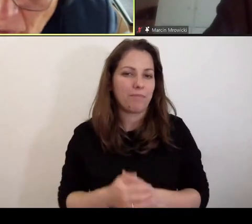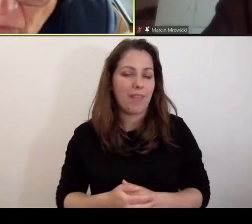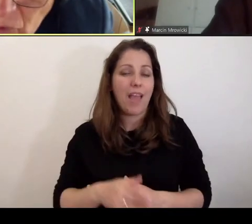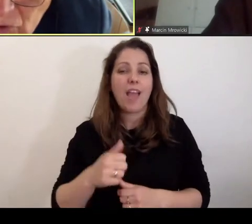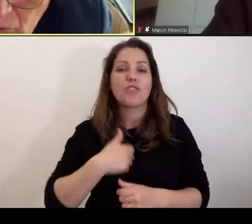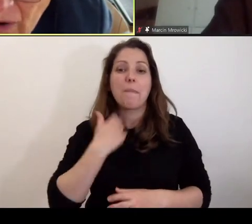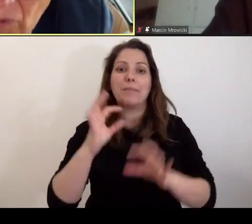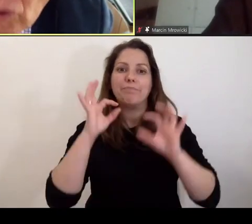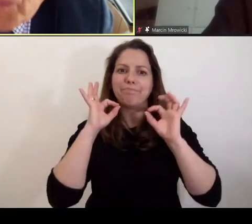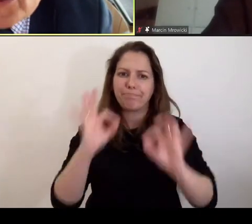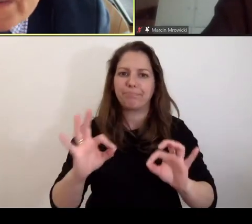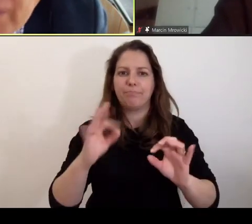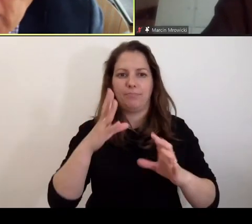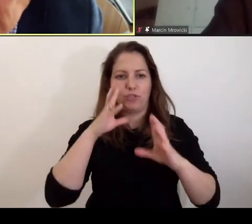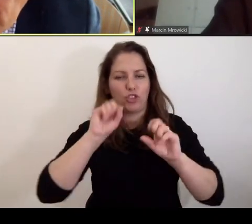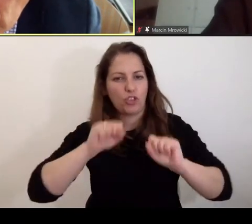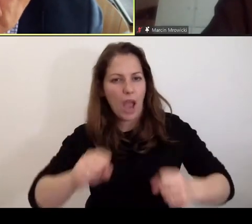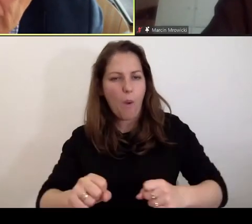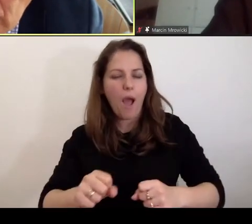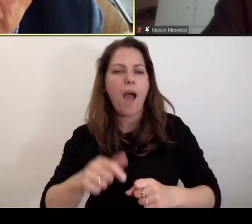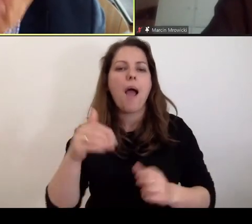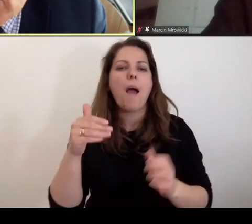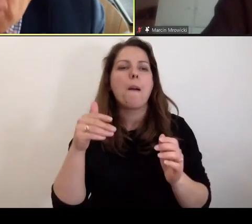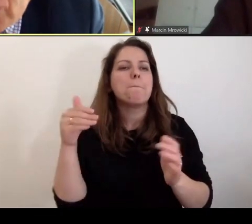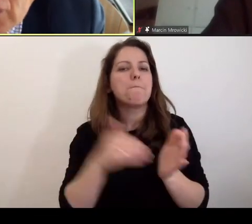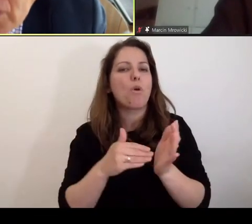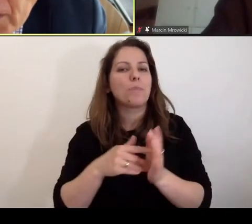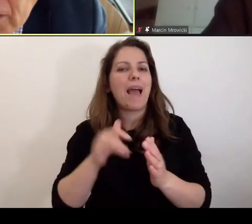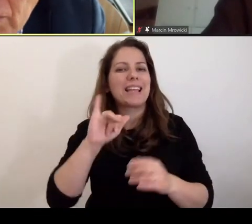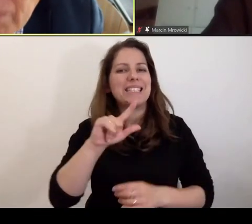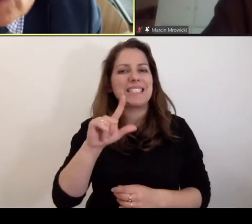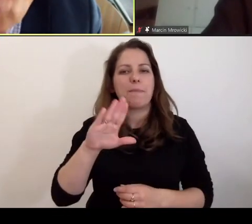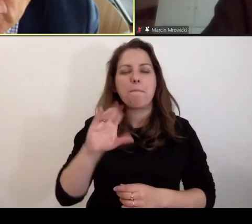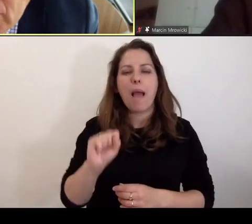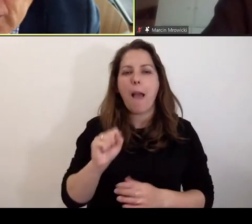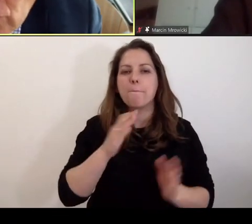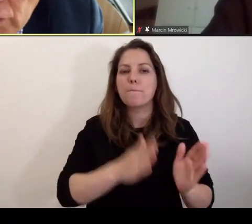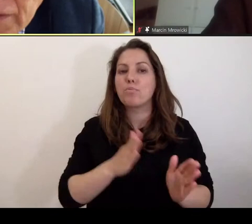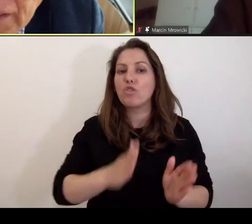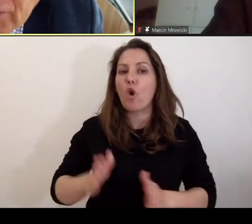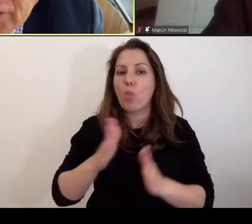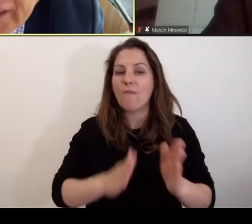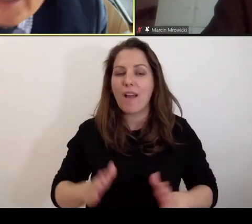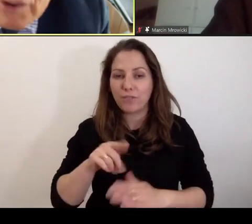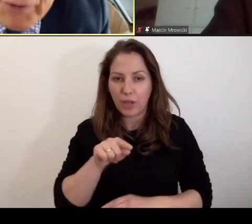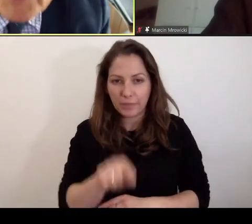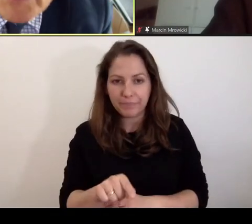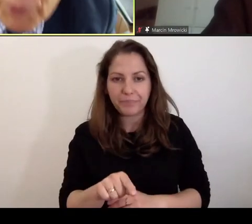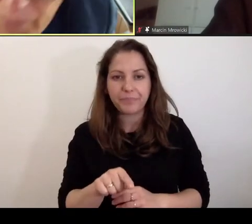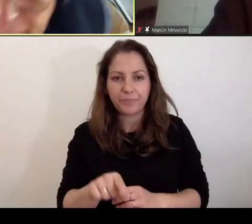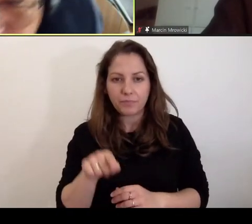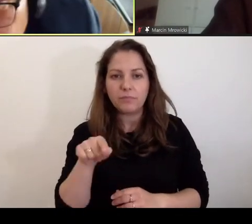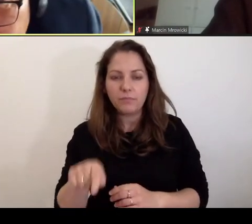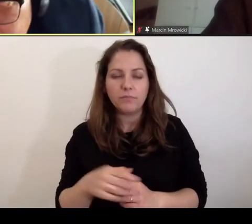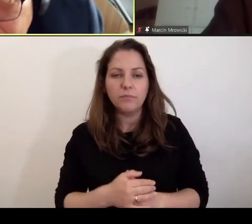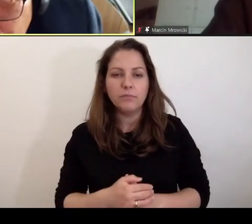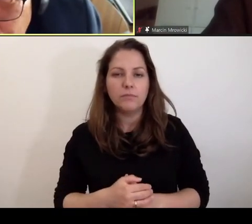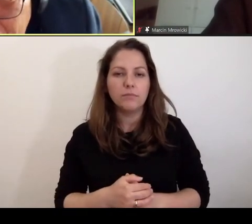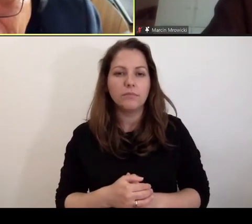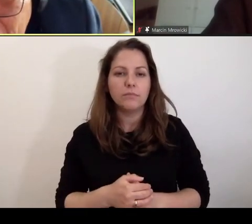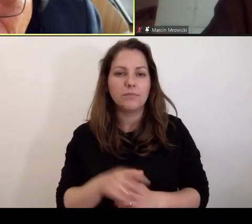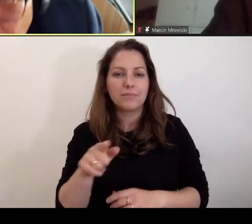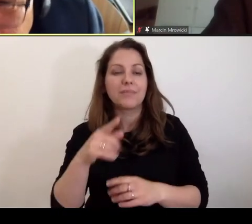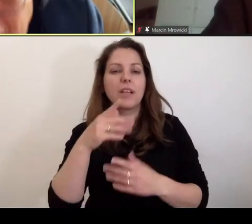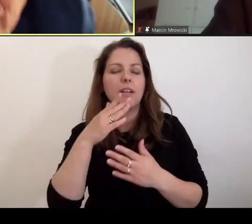to prawidłowo funkcjonowało, no to potrzebna jest izba przygotowawcza. Nie może robić tego izba sądowa, bo trudno, żeby zarzuty zatwierdzali sądziowie, którzy potem będą te